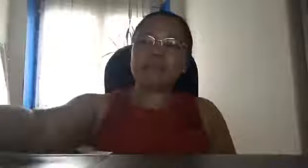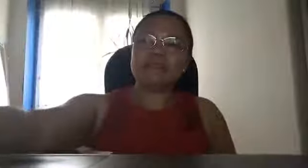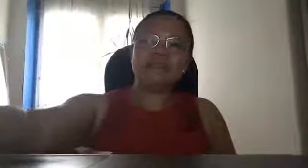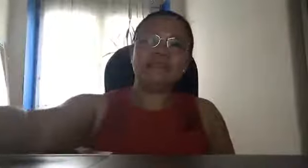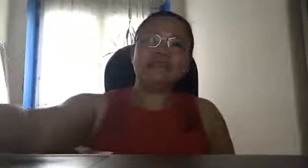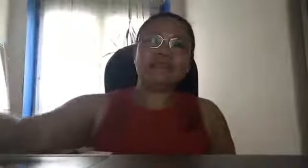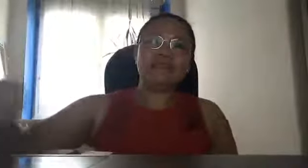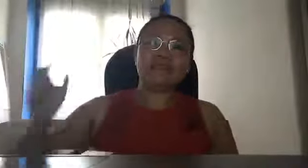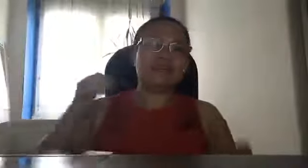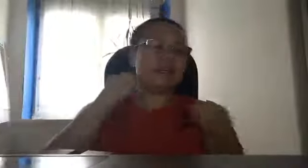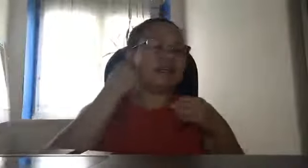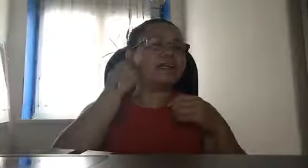kaya